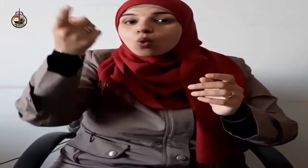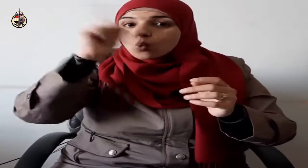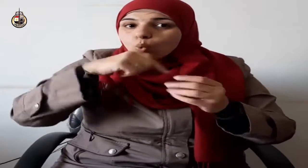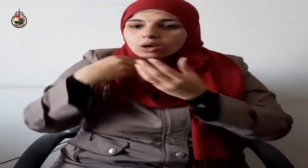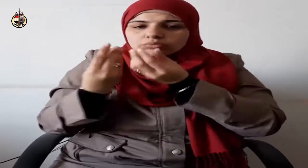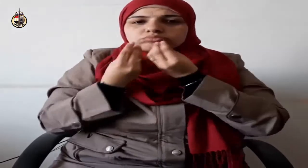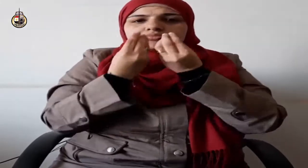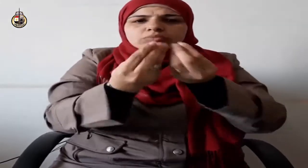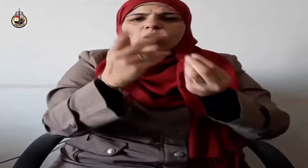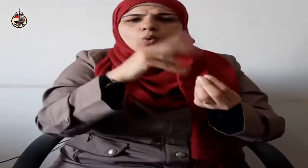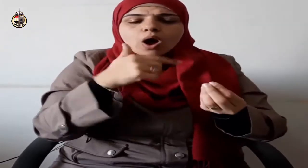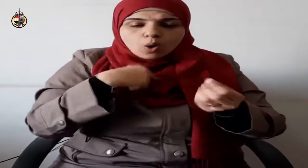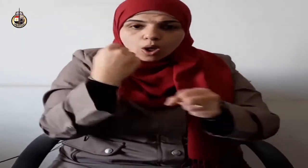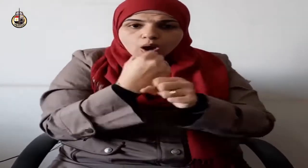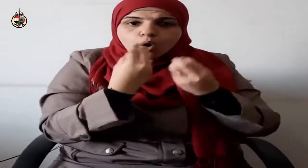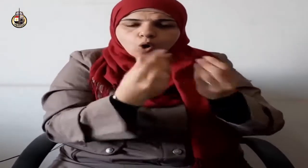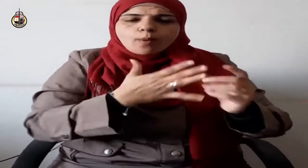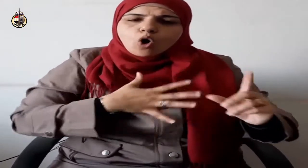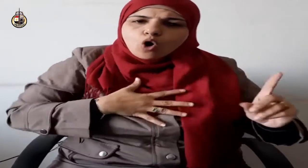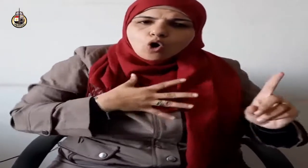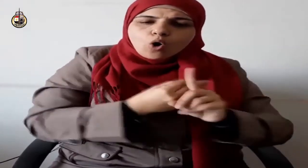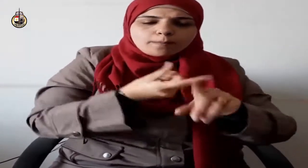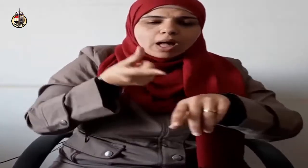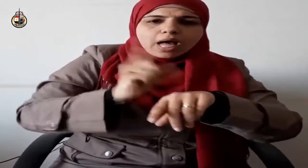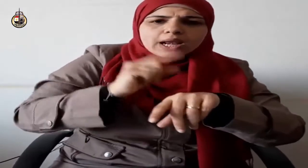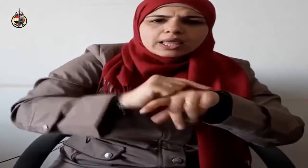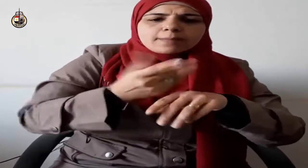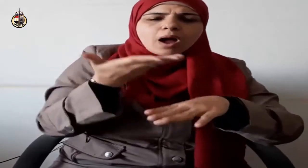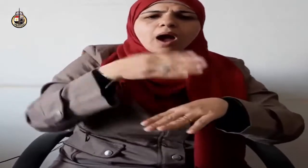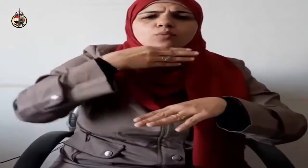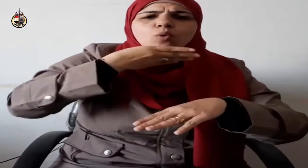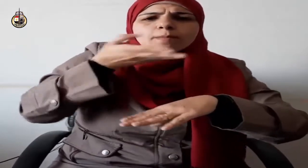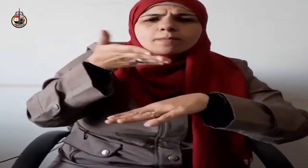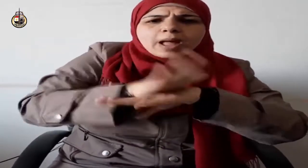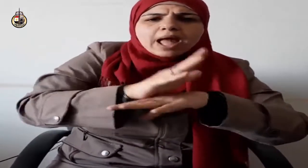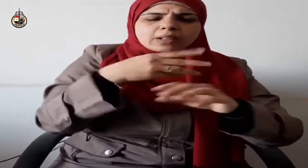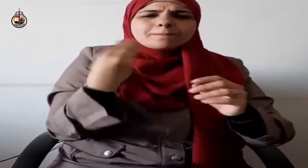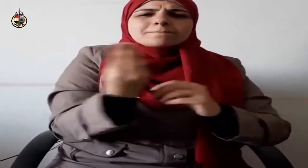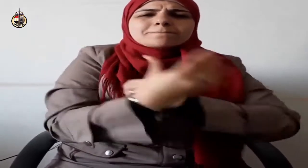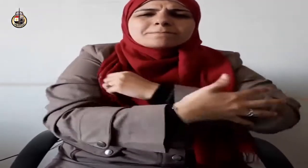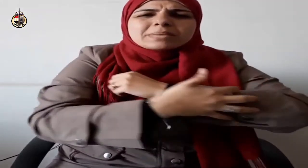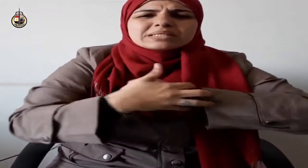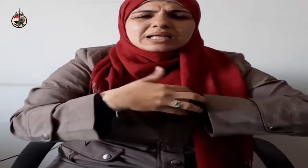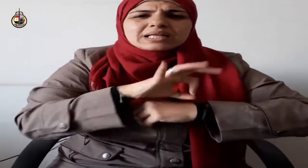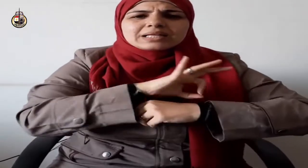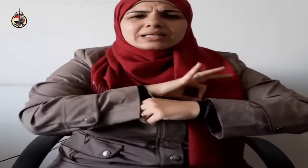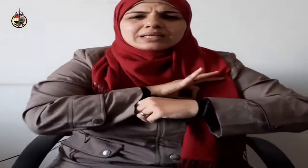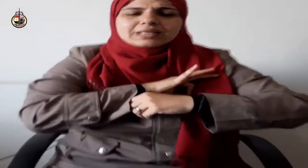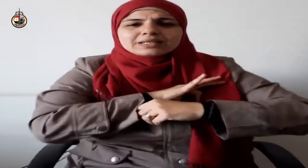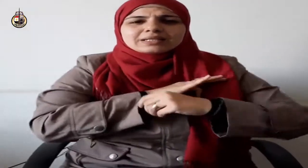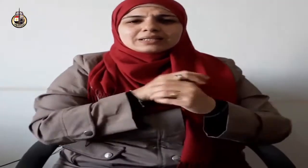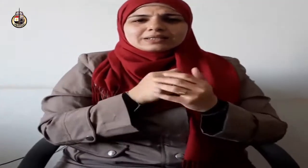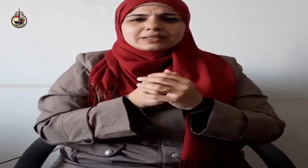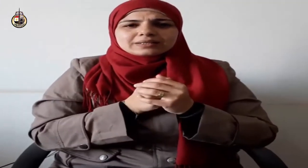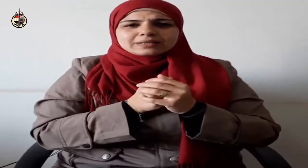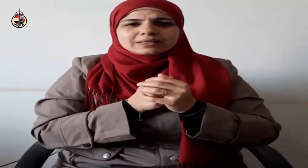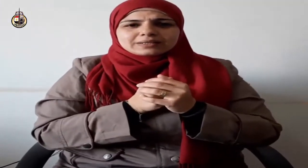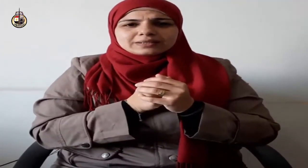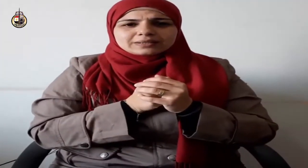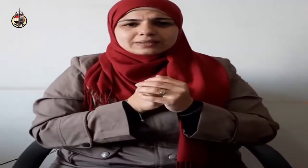جماع كل خير وقد بيّن القرآن الكريم معنى التقوى في مواطن كثيرة